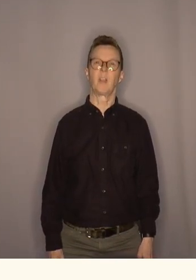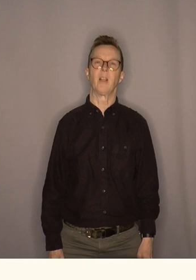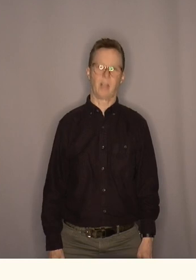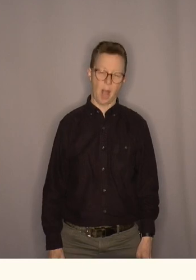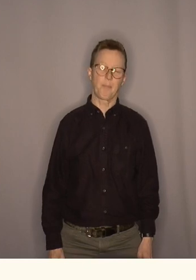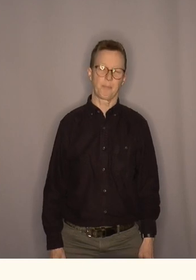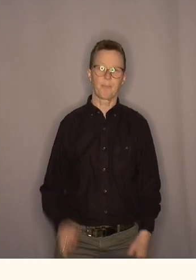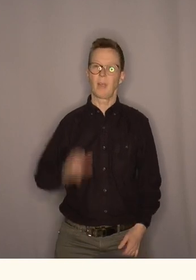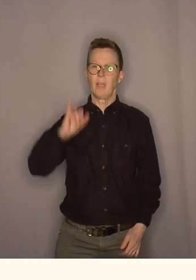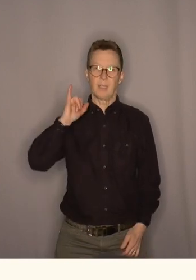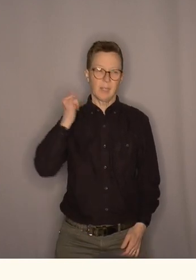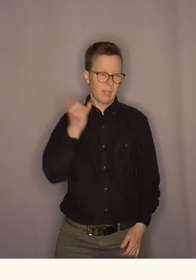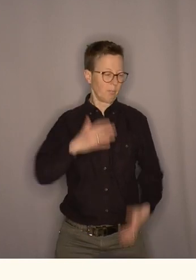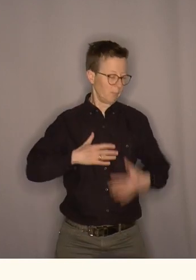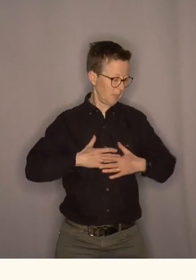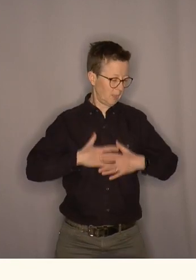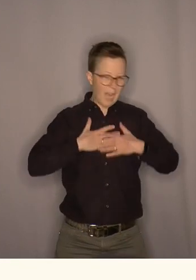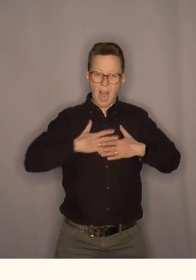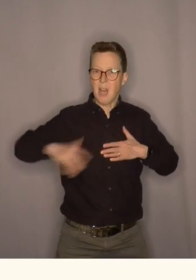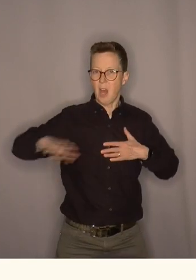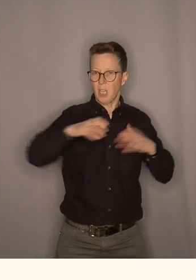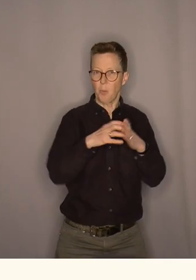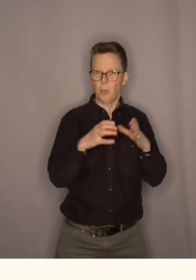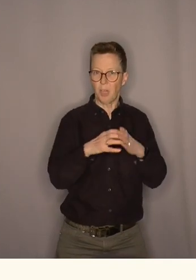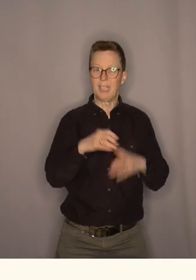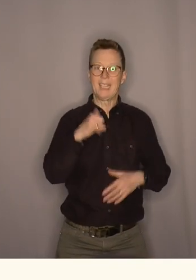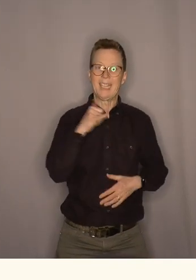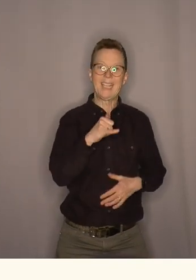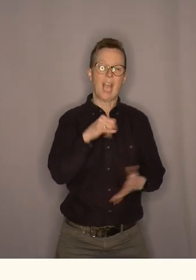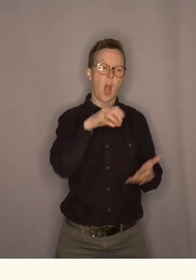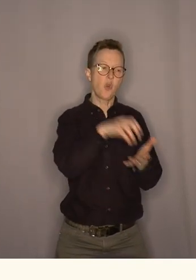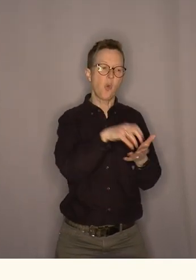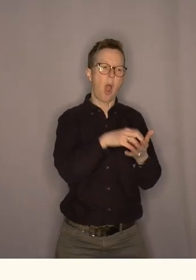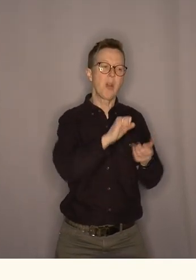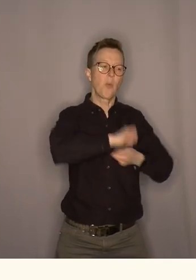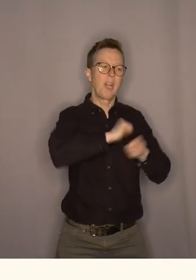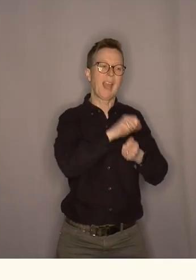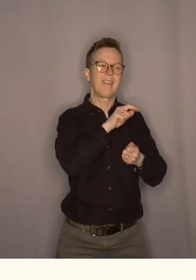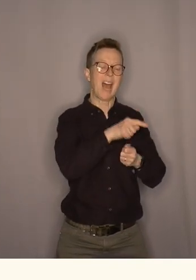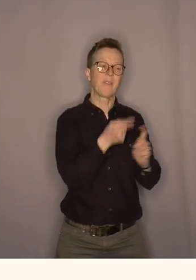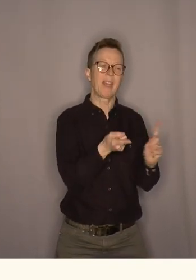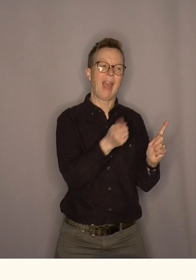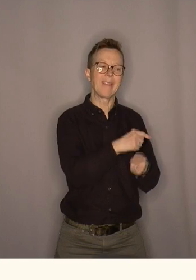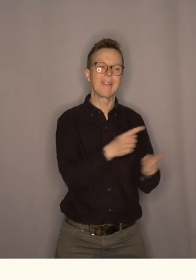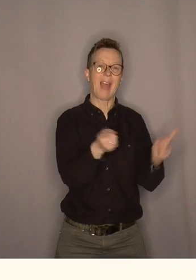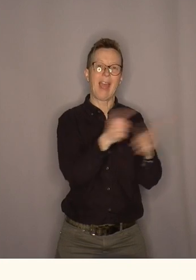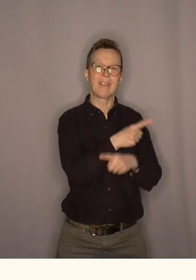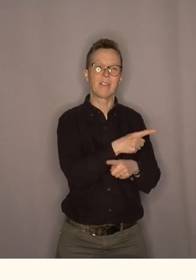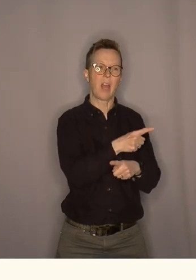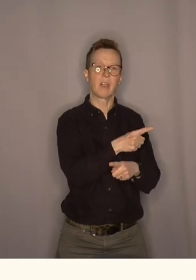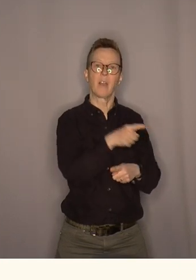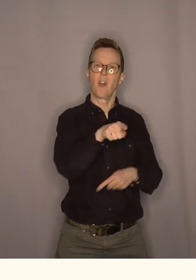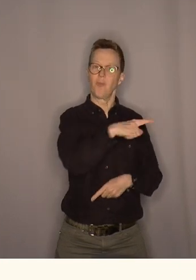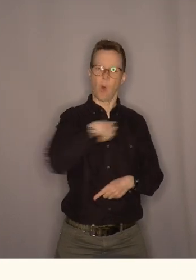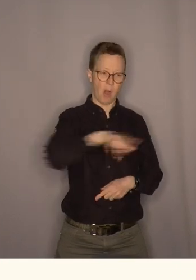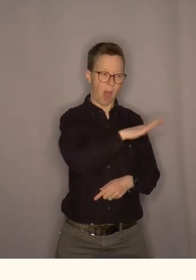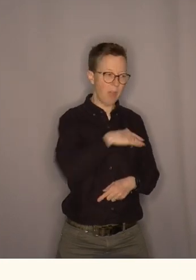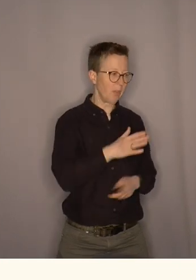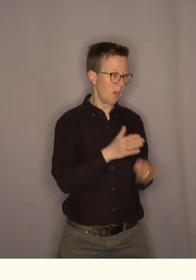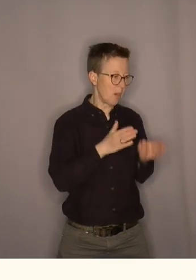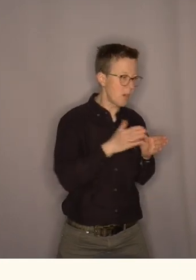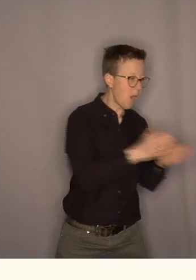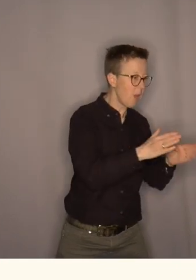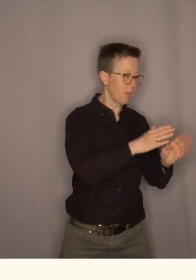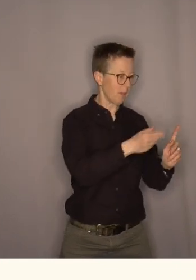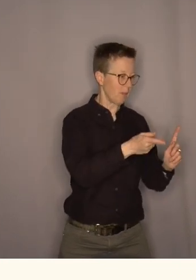Ja, kjære landsmøter det er i lokalpolitikken at vi endrer landet vårt gate for gate gatetun for